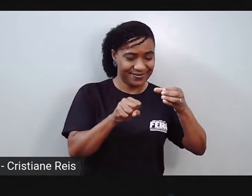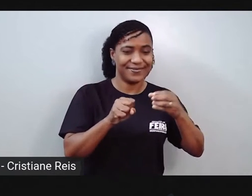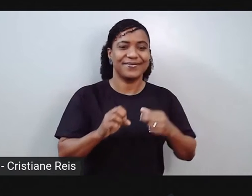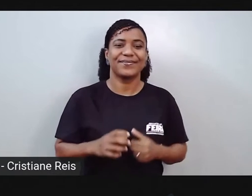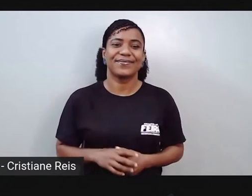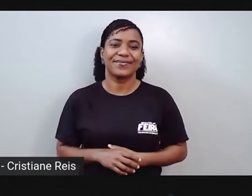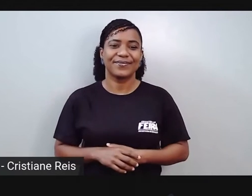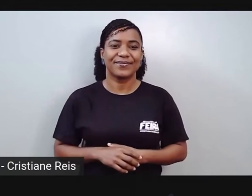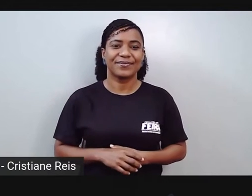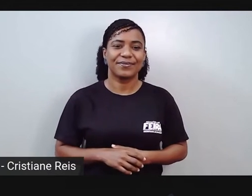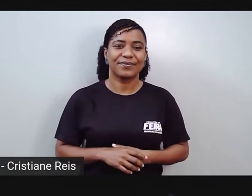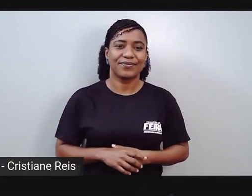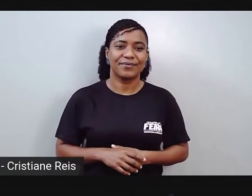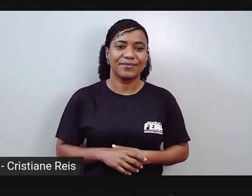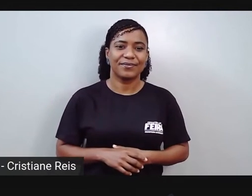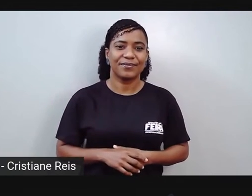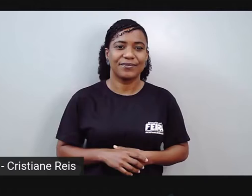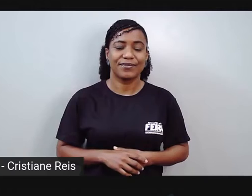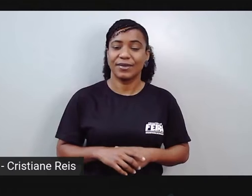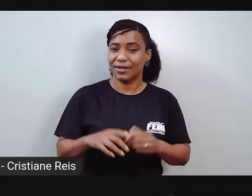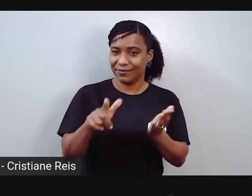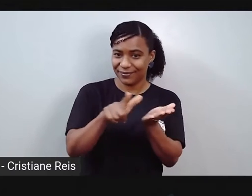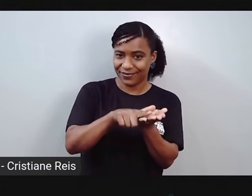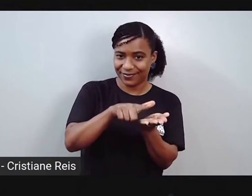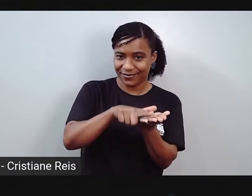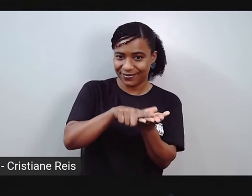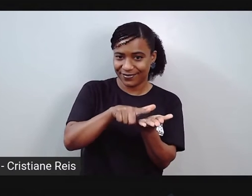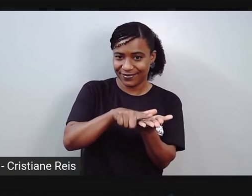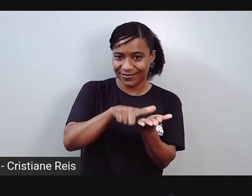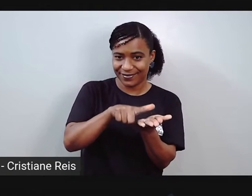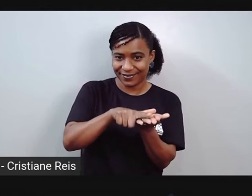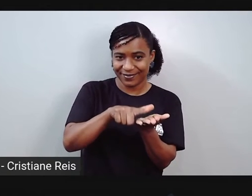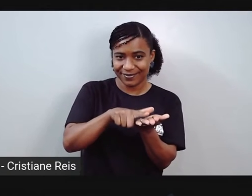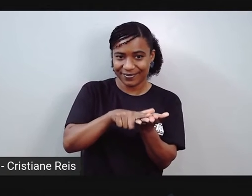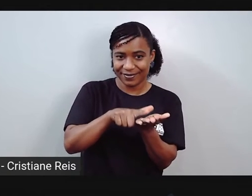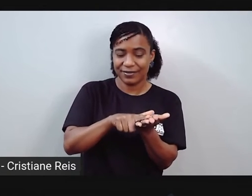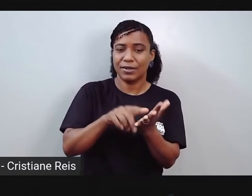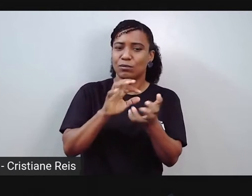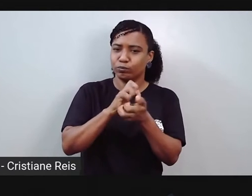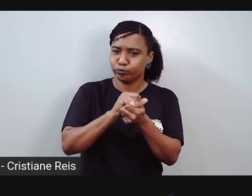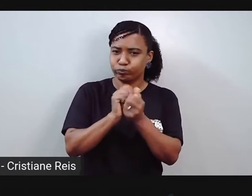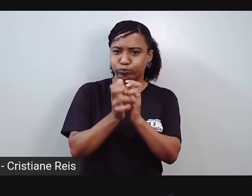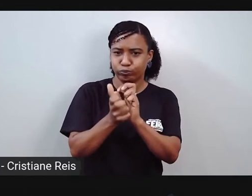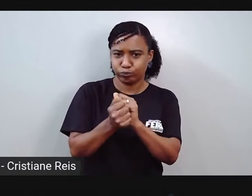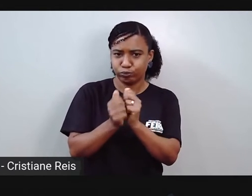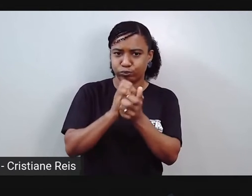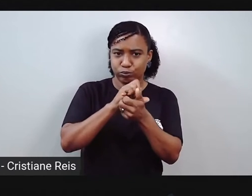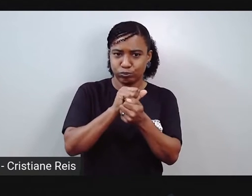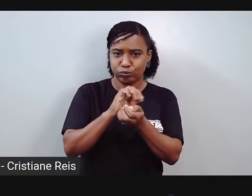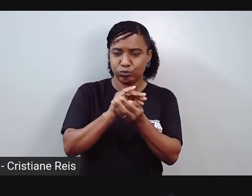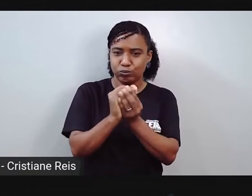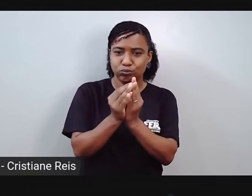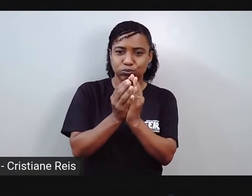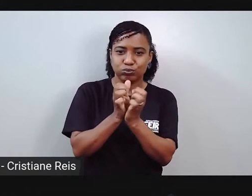Vamos pegar também a folha. E você vai amassar a folha. Fazer uma bolinha.